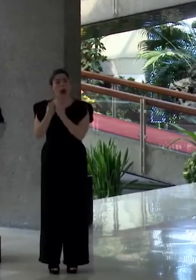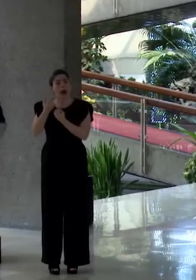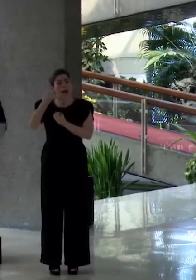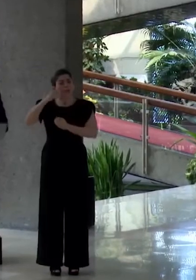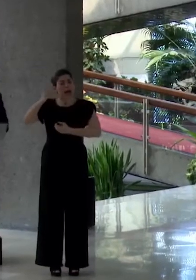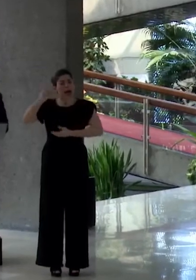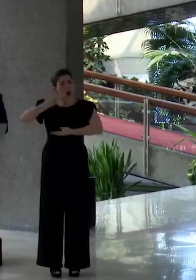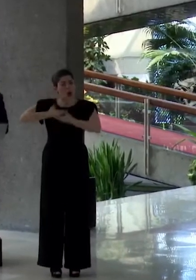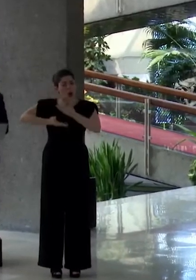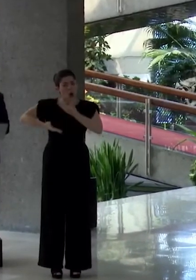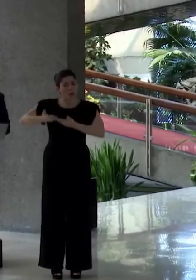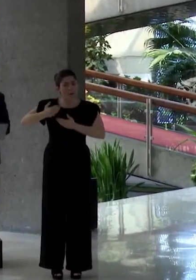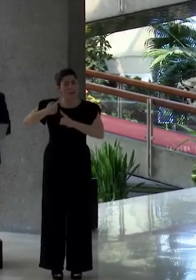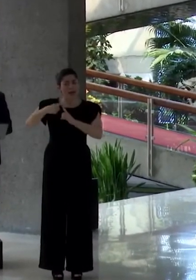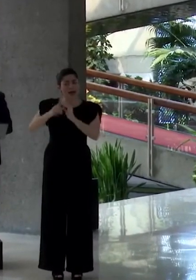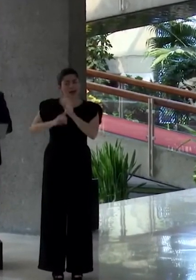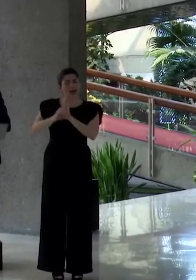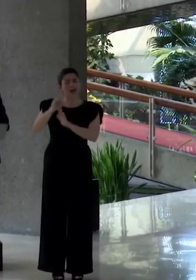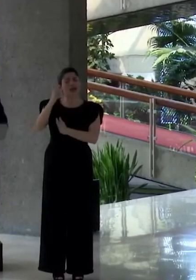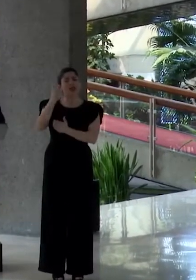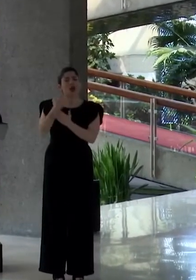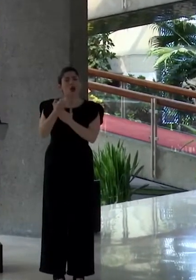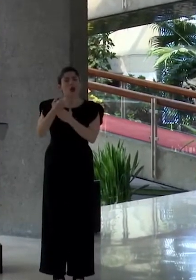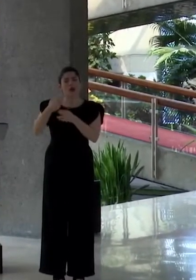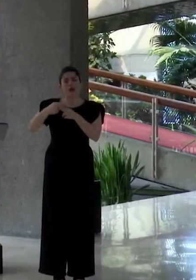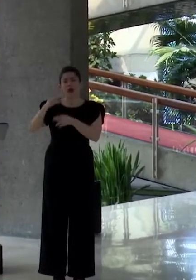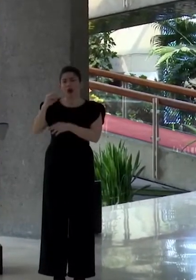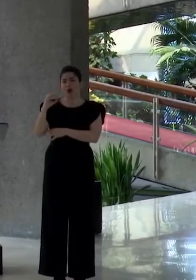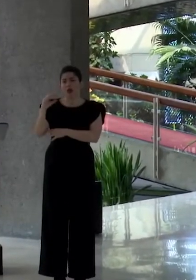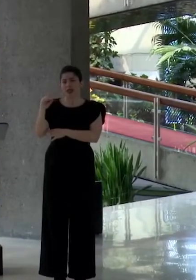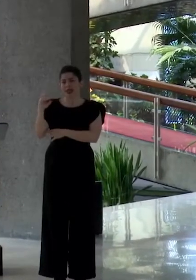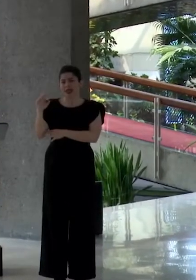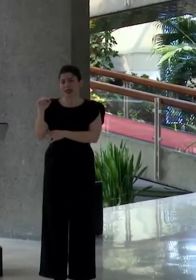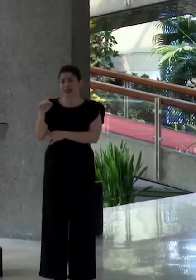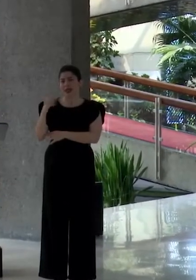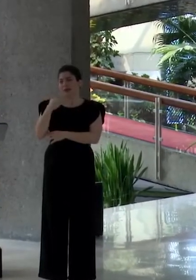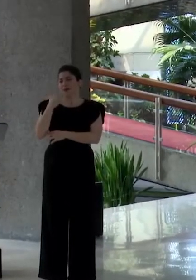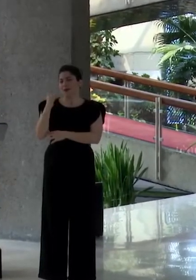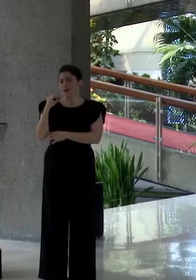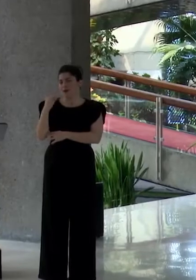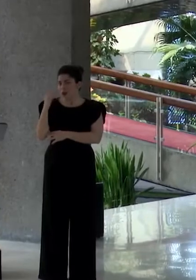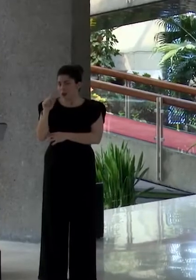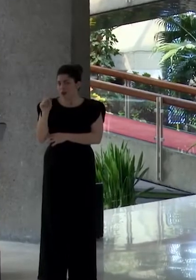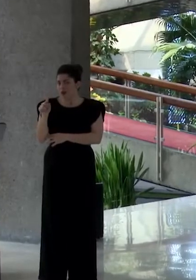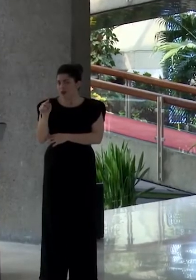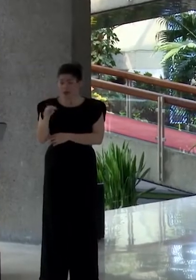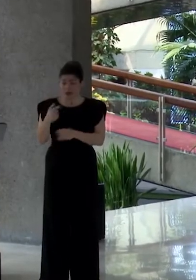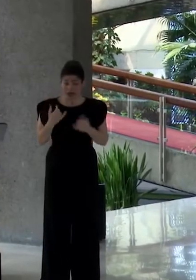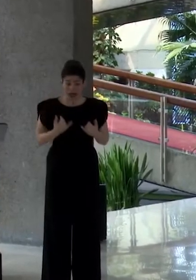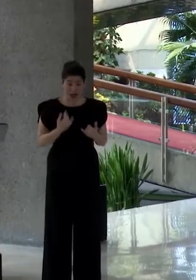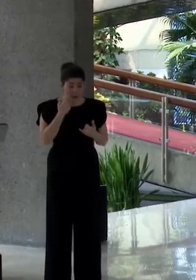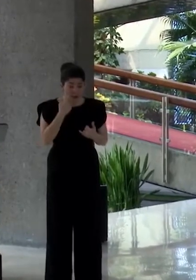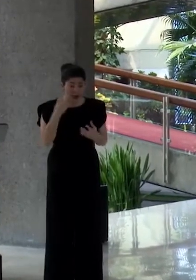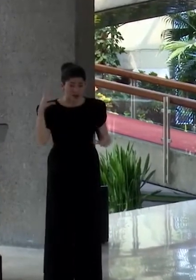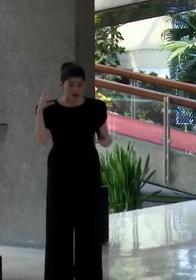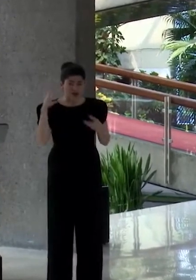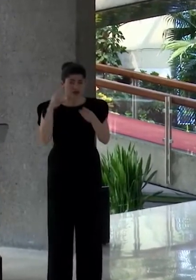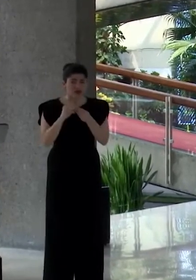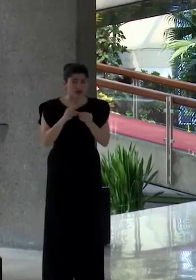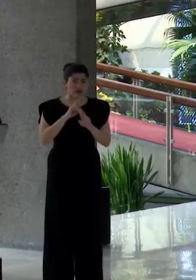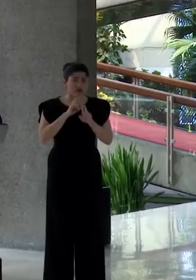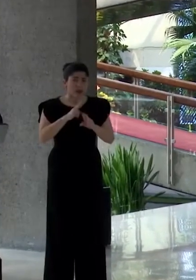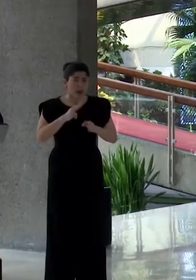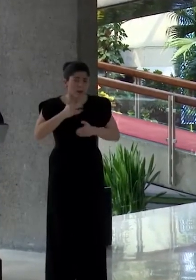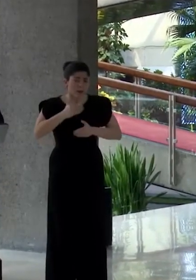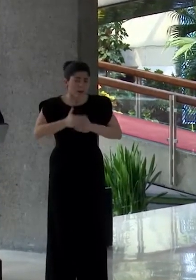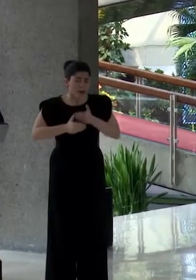la Cooperación y el Desarrollo Económico OCDE? Hoy vemos los frutos de un proceso